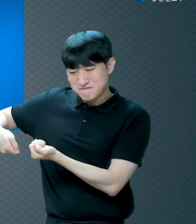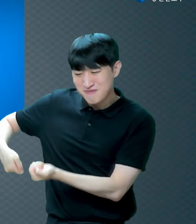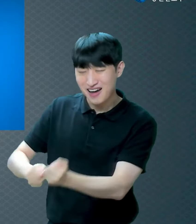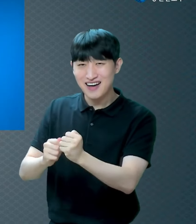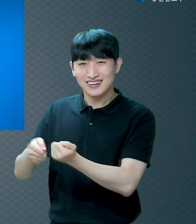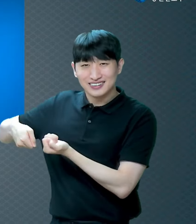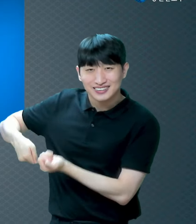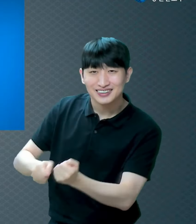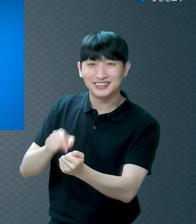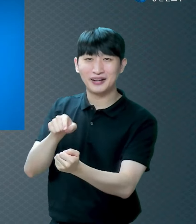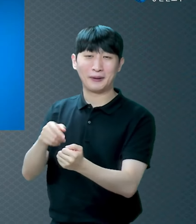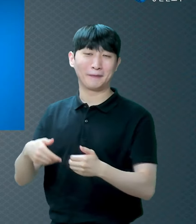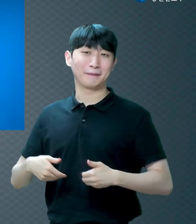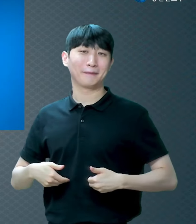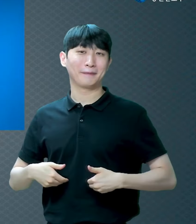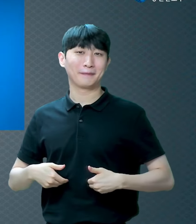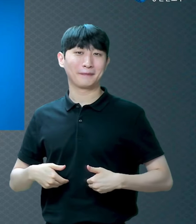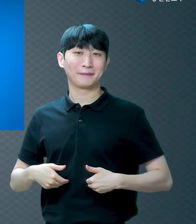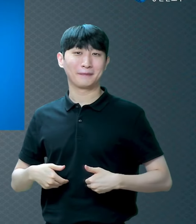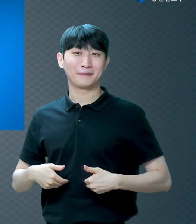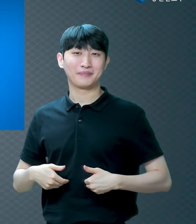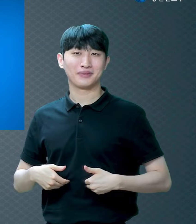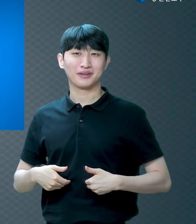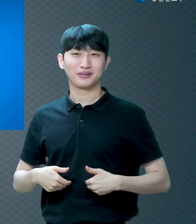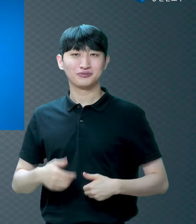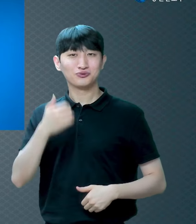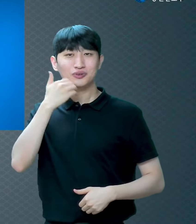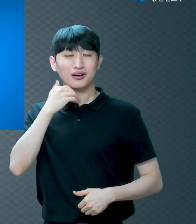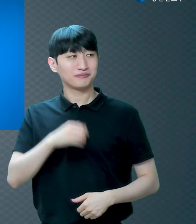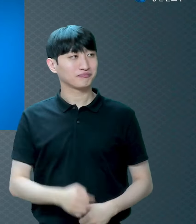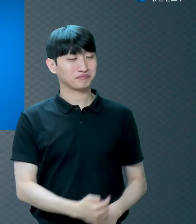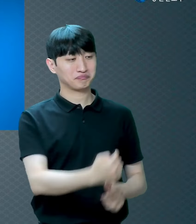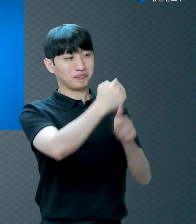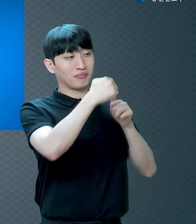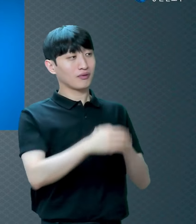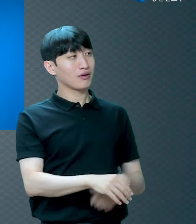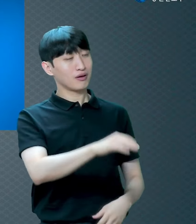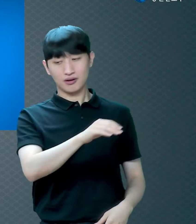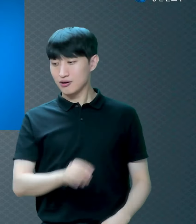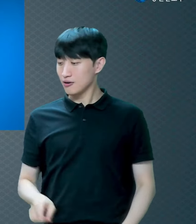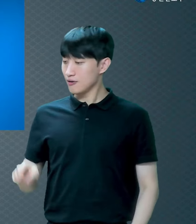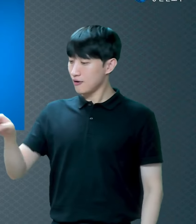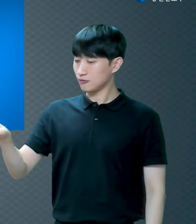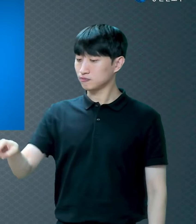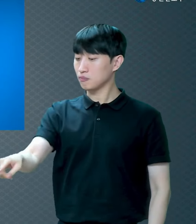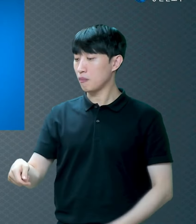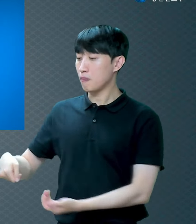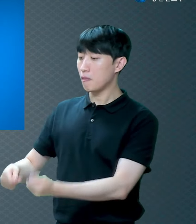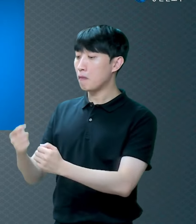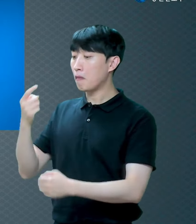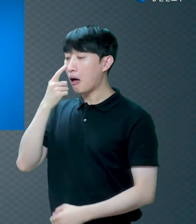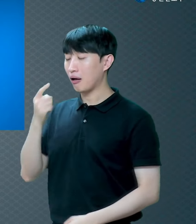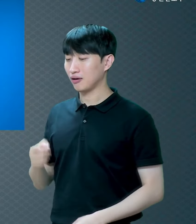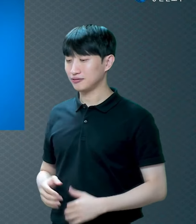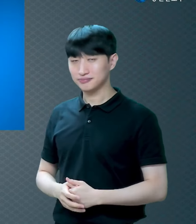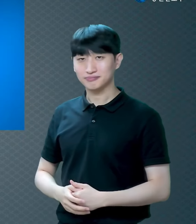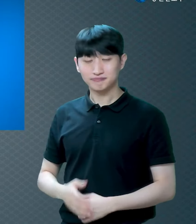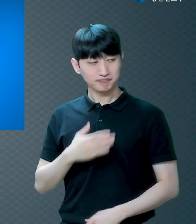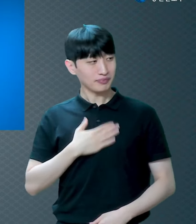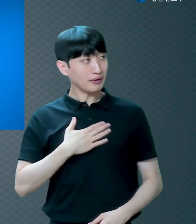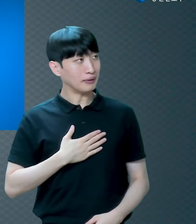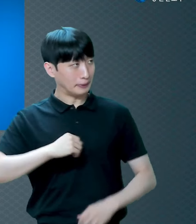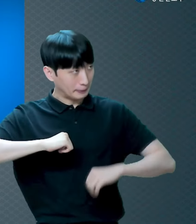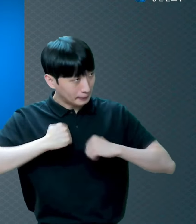파야 되는데 와가지고 야 여기 땅 파 그러더래요 상관이 땅을 팠어요